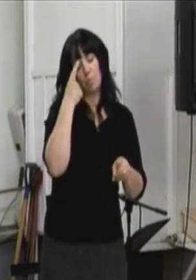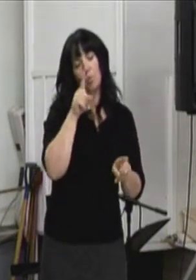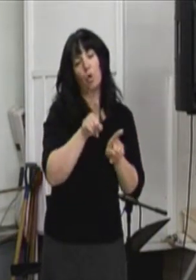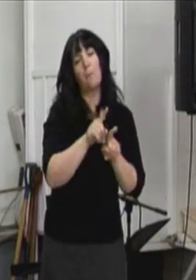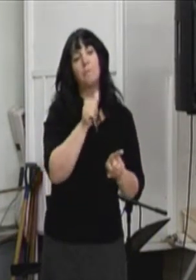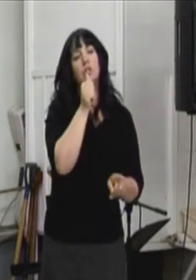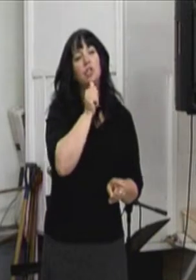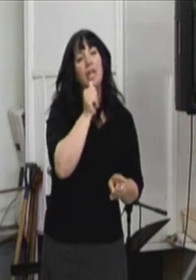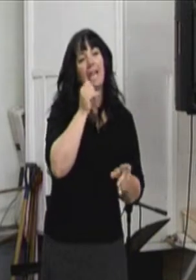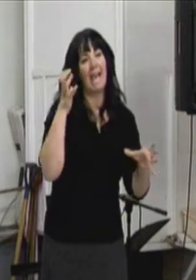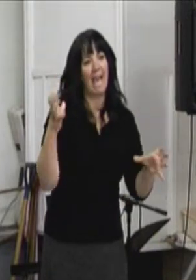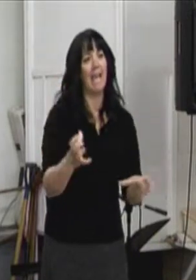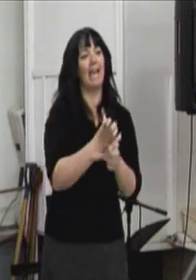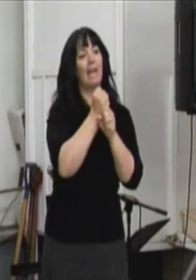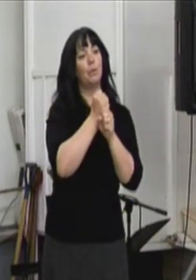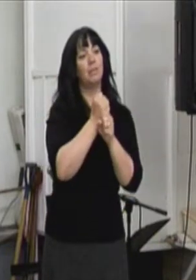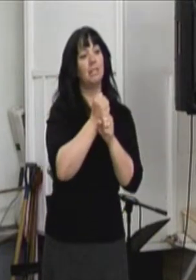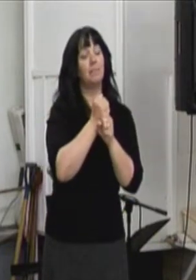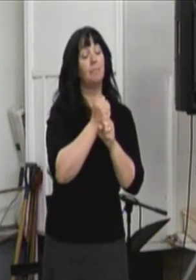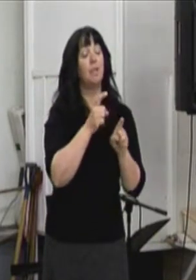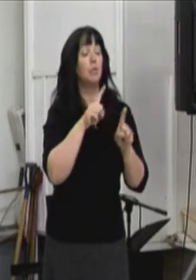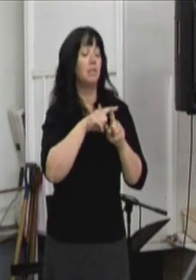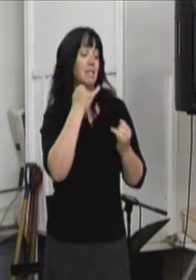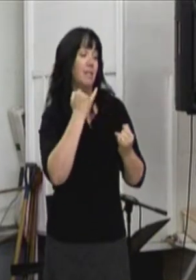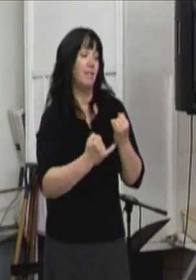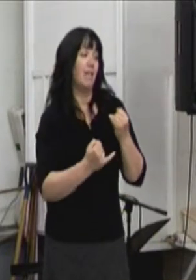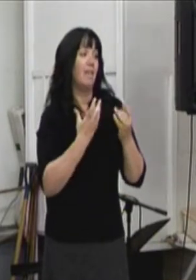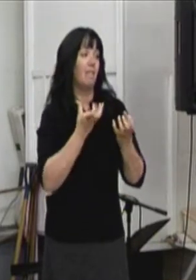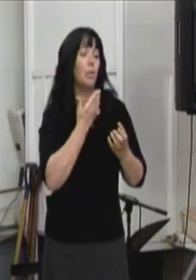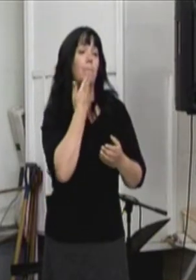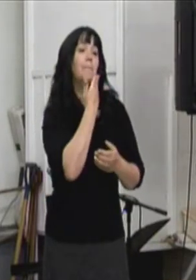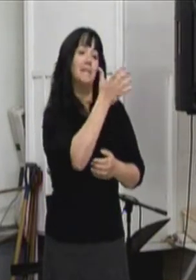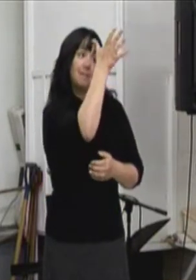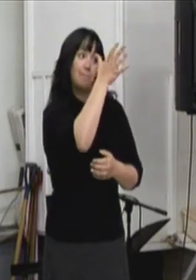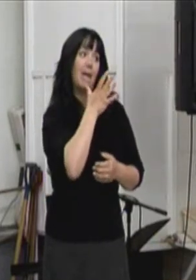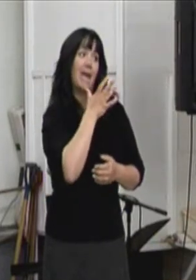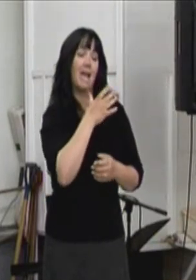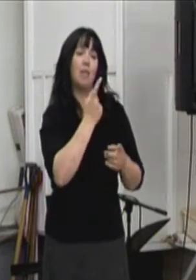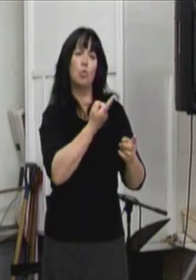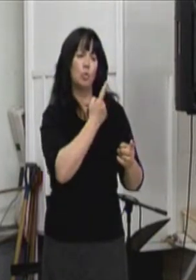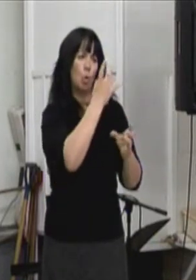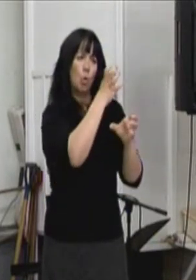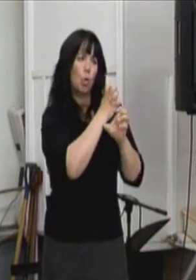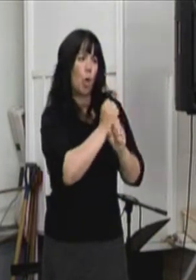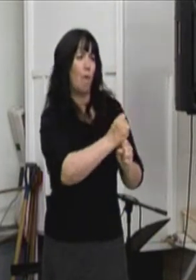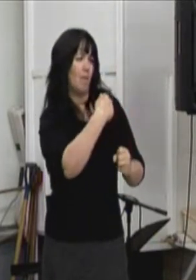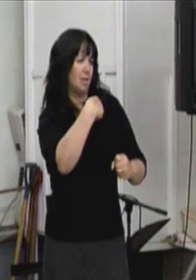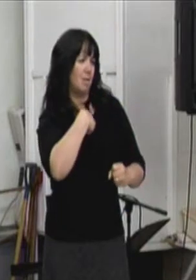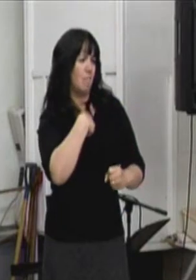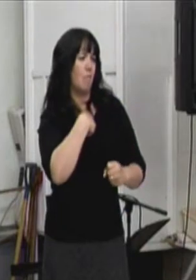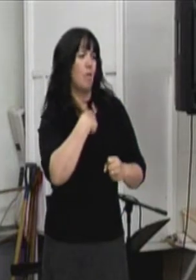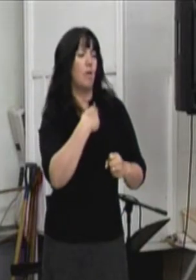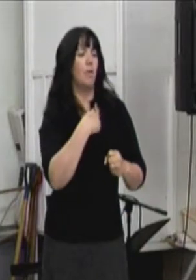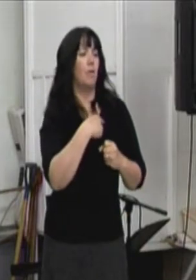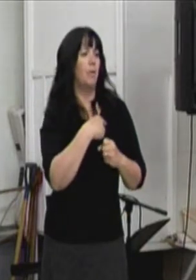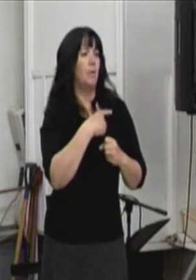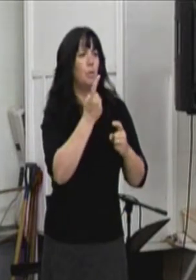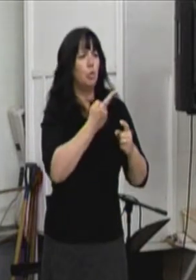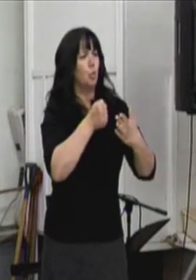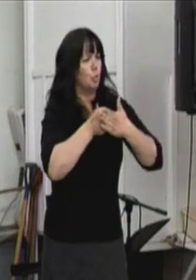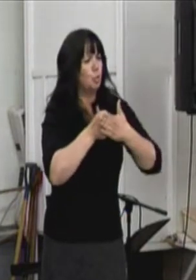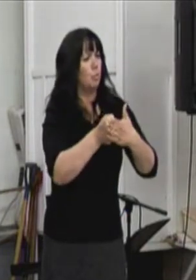j'aimerais remercier mes parents qui ont toujours cru en moi et supporté dans tout ce que j'ai entrepris.